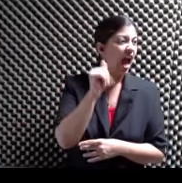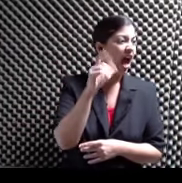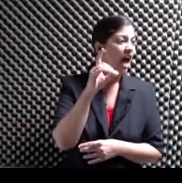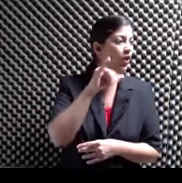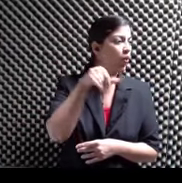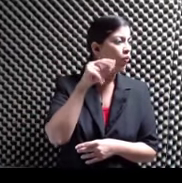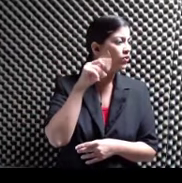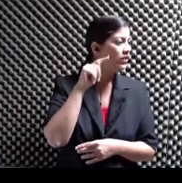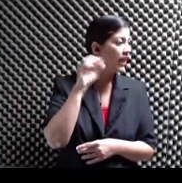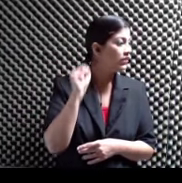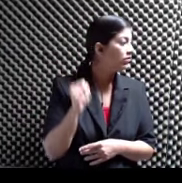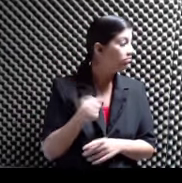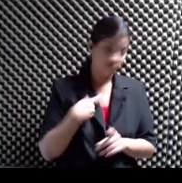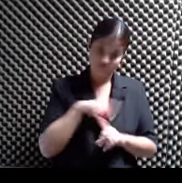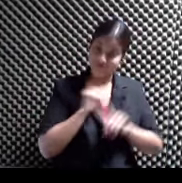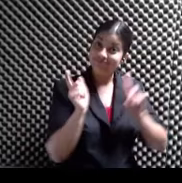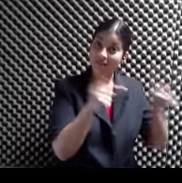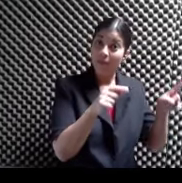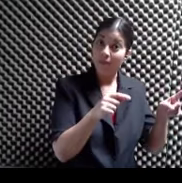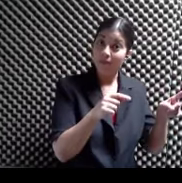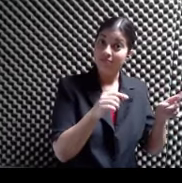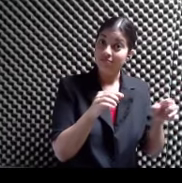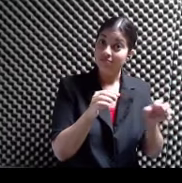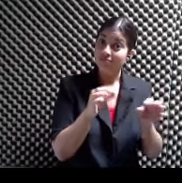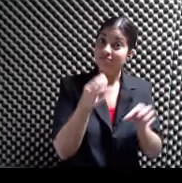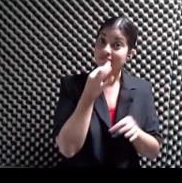Nos vamos para allá Venimos con eso entonces Ay, pues venimos ya